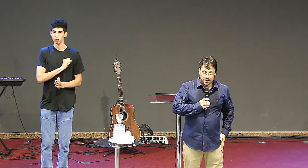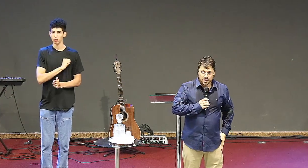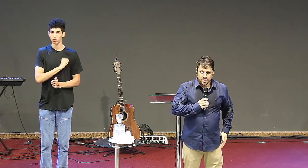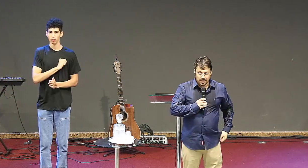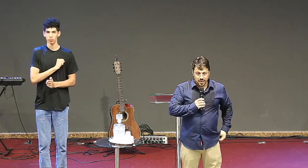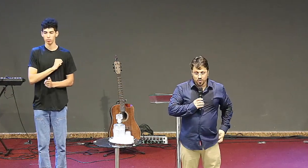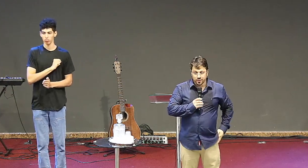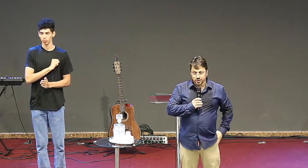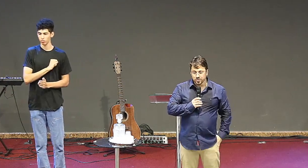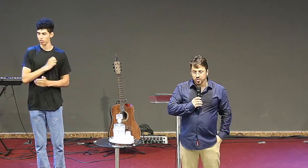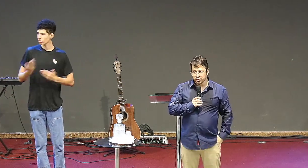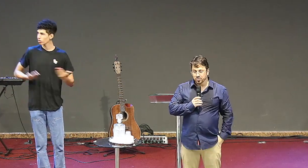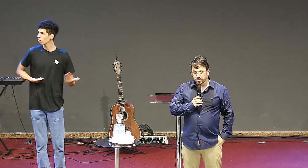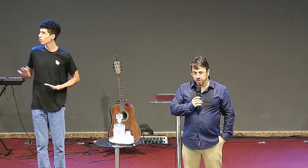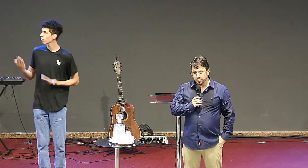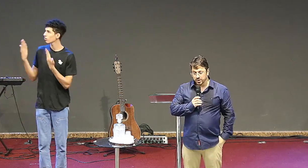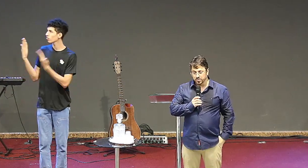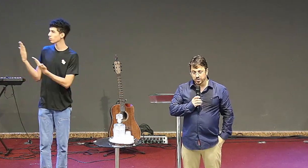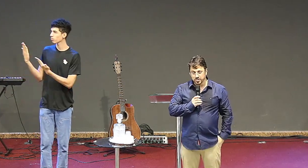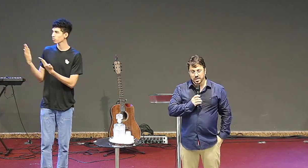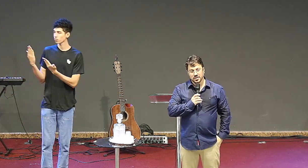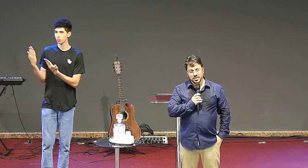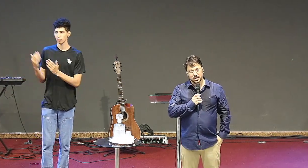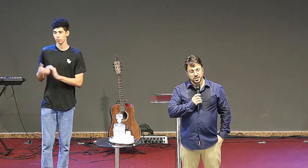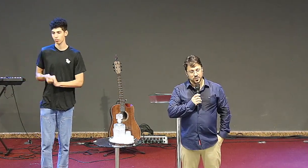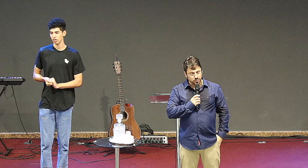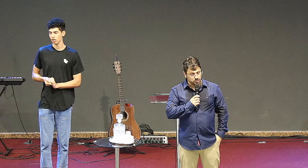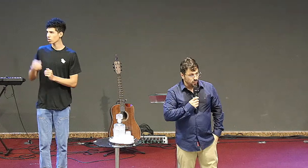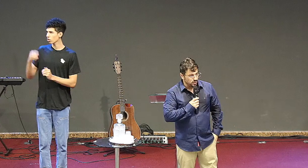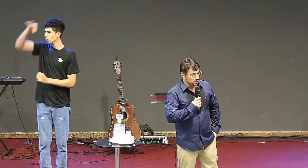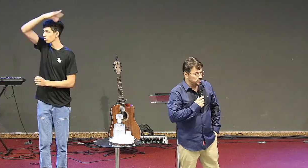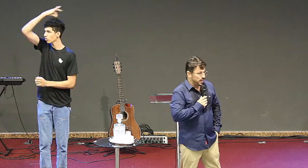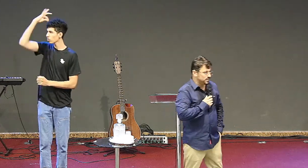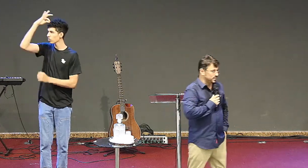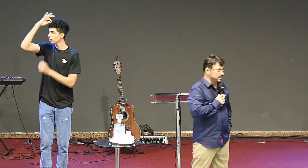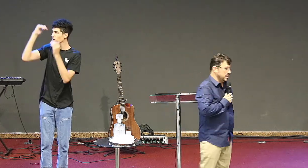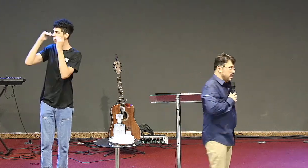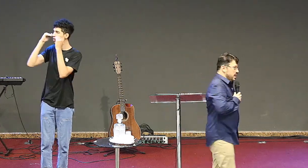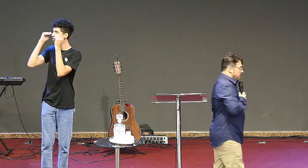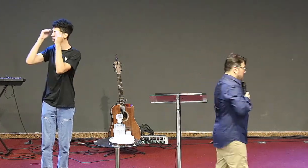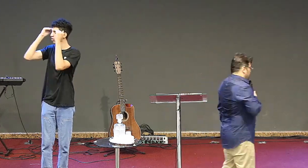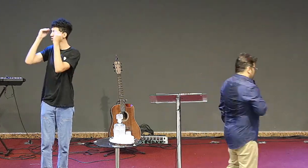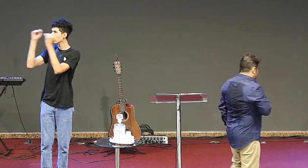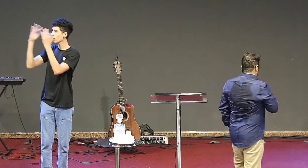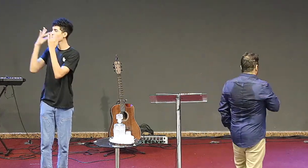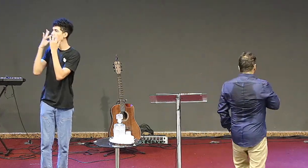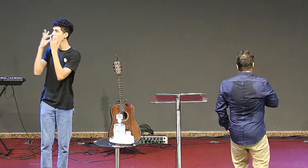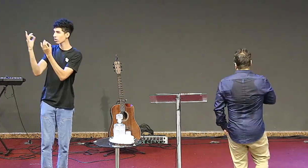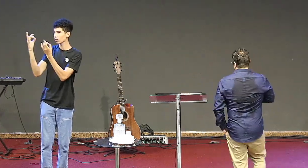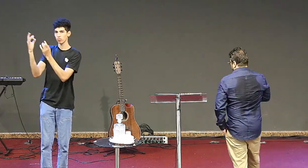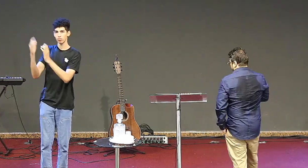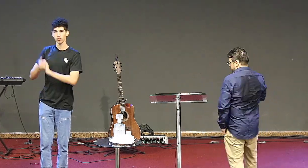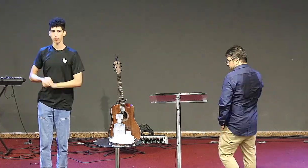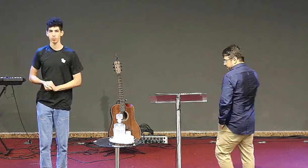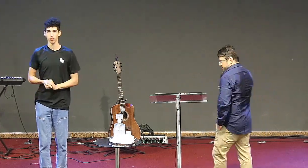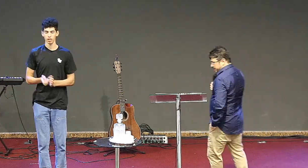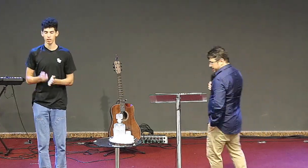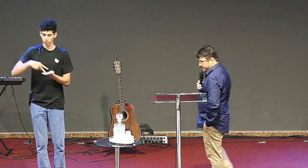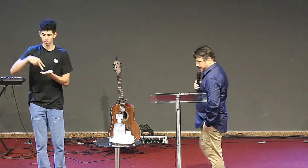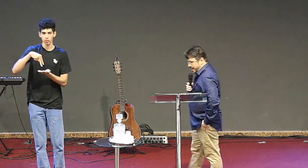quem tem ouvidos ouça o que o Espírito diz às igrejas vamos colocar de pé ministério de louvor